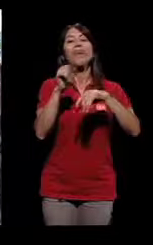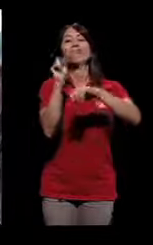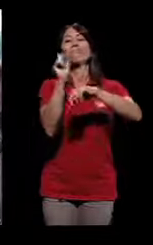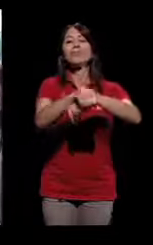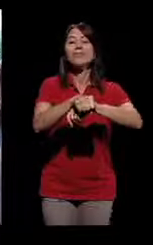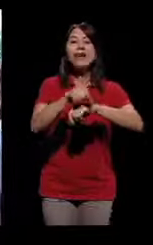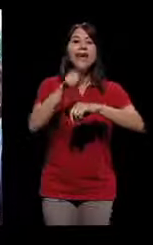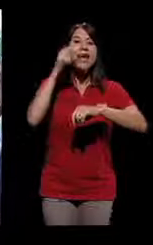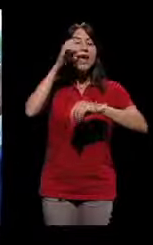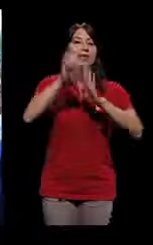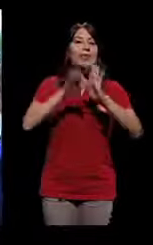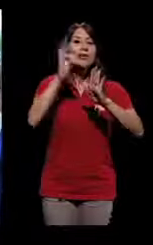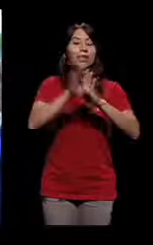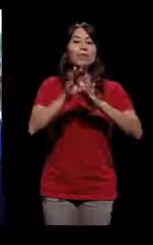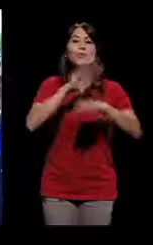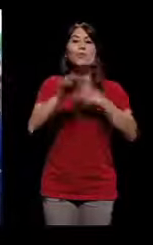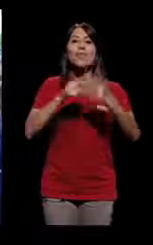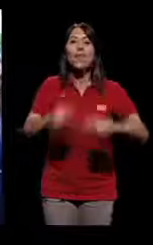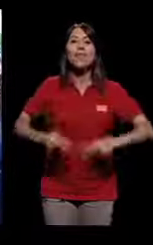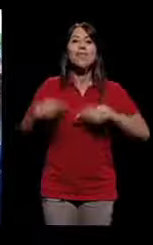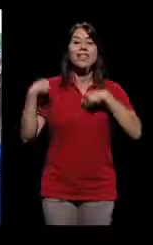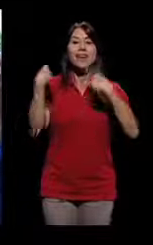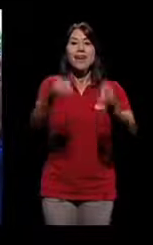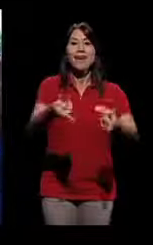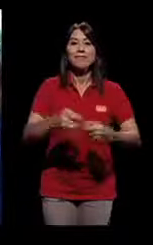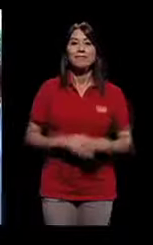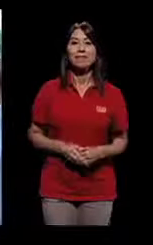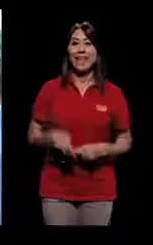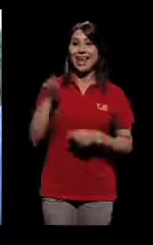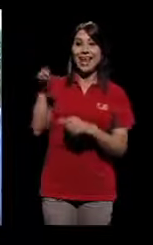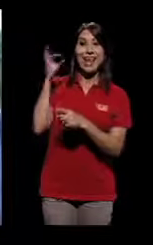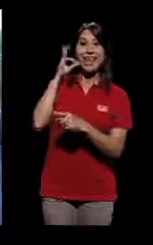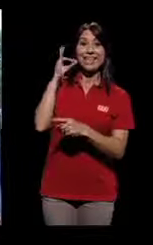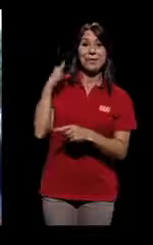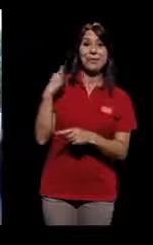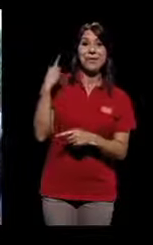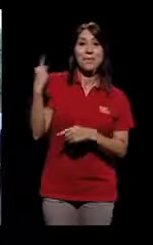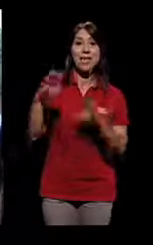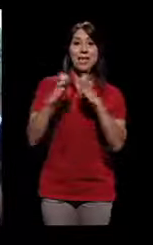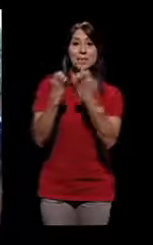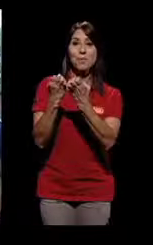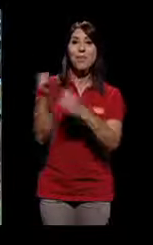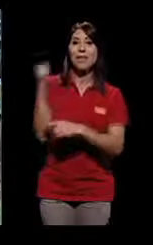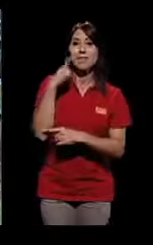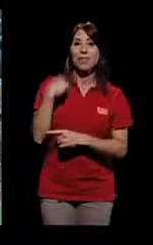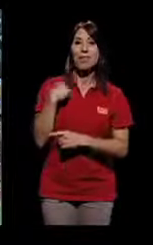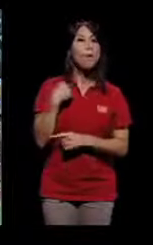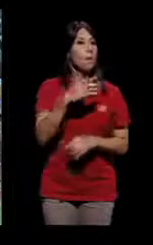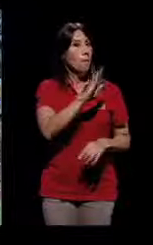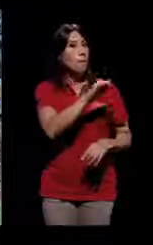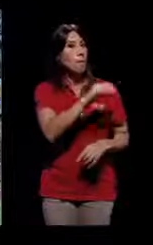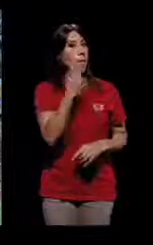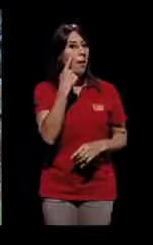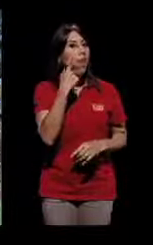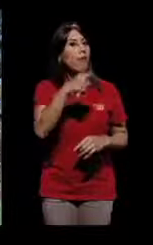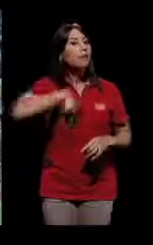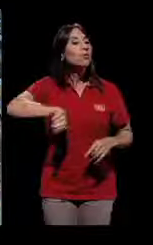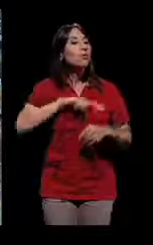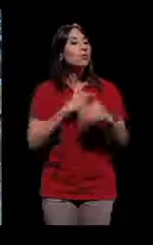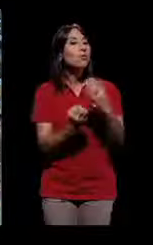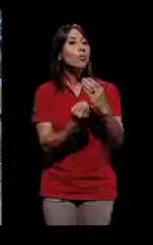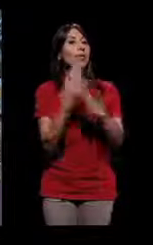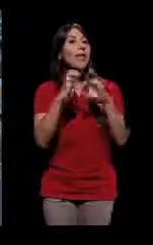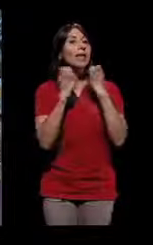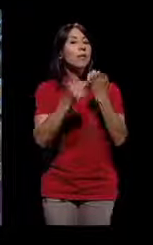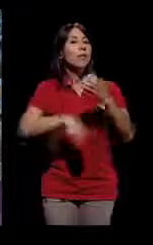que se le atravesó en la cancha, no solo por 90 minutos, sino para el resto de sus vidas. Y ella fue la que me llevó al equipo